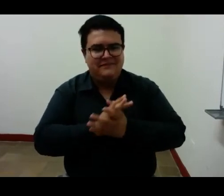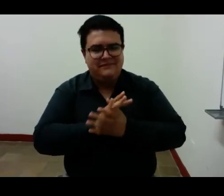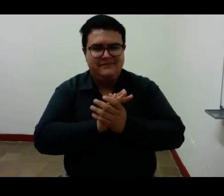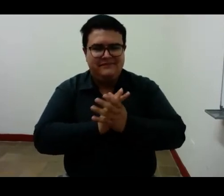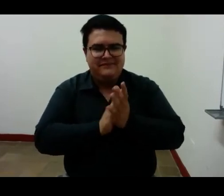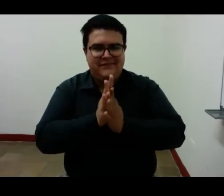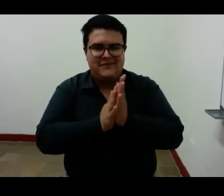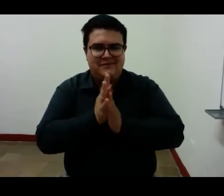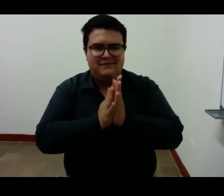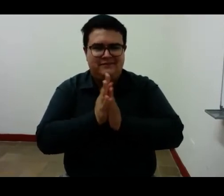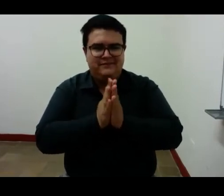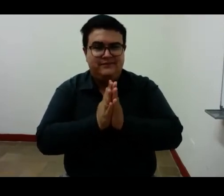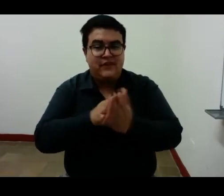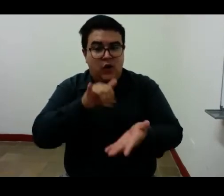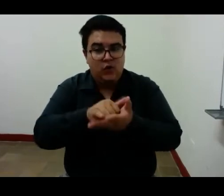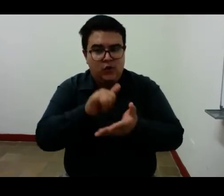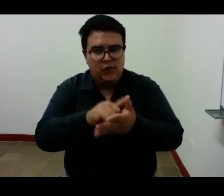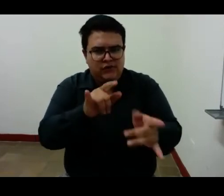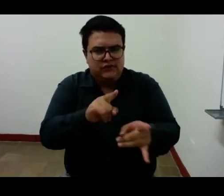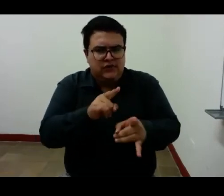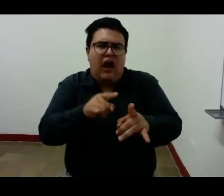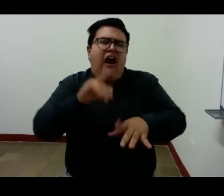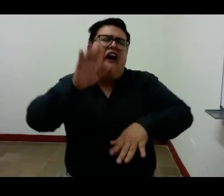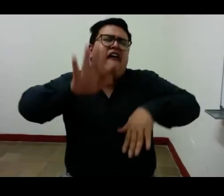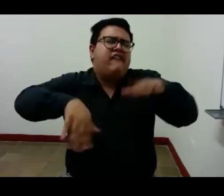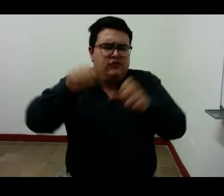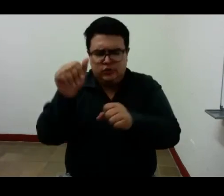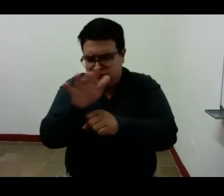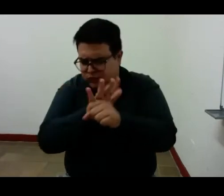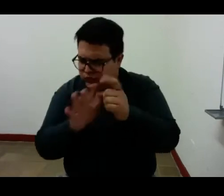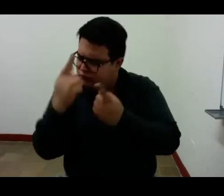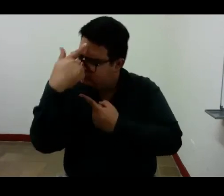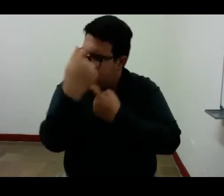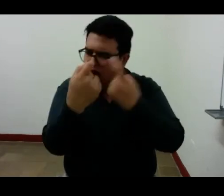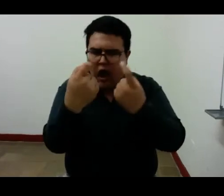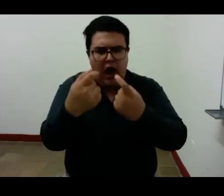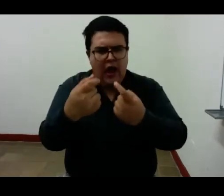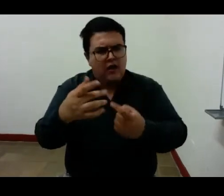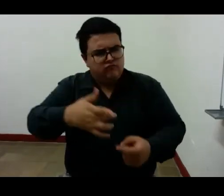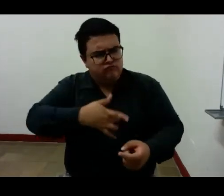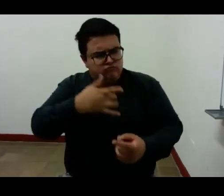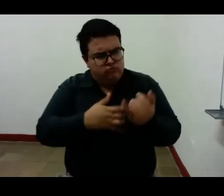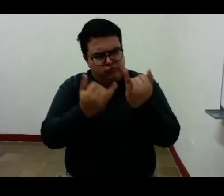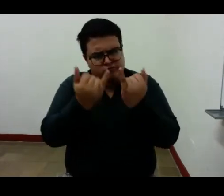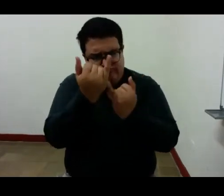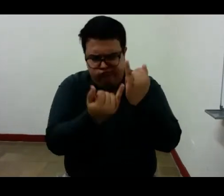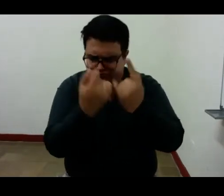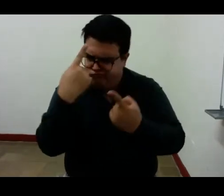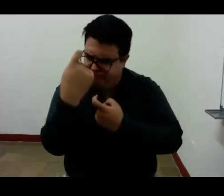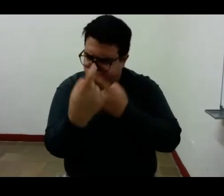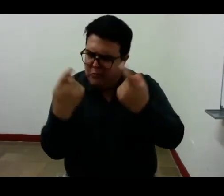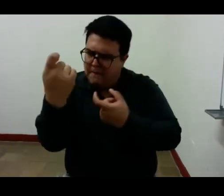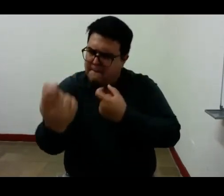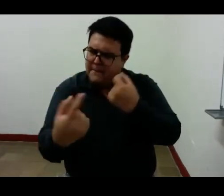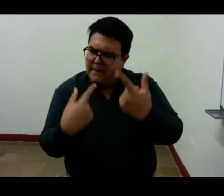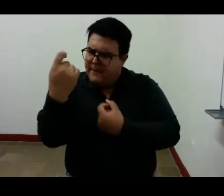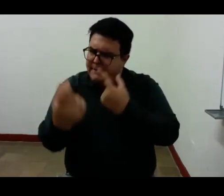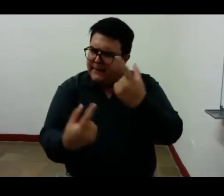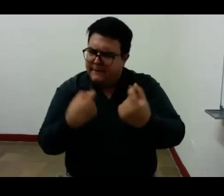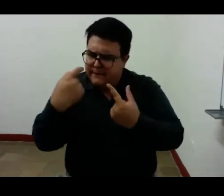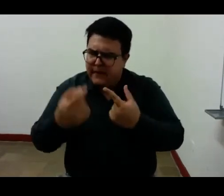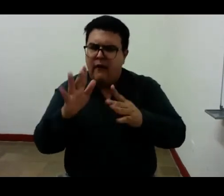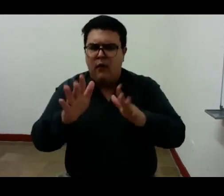Pues son para él la ocasión de interrogarse sobre las condiciones de posibilidad de su